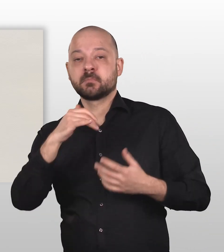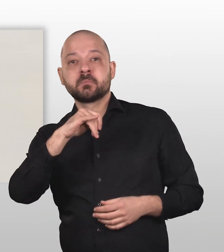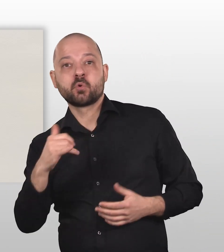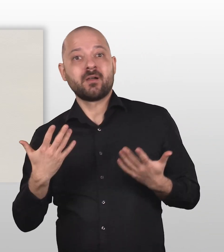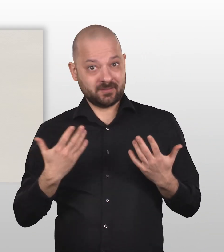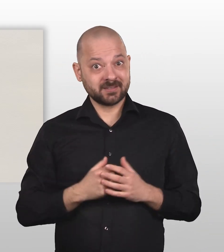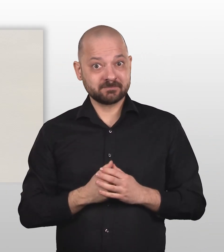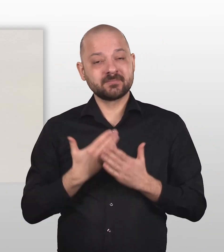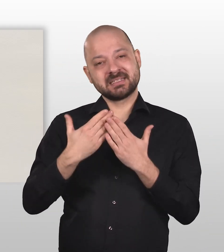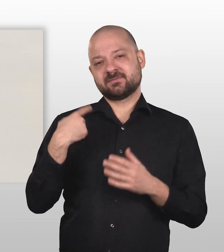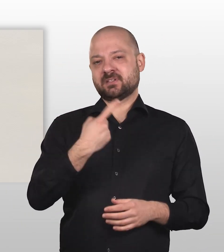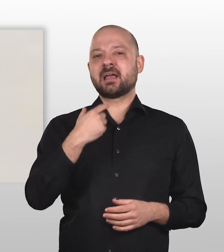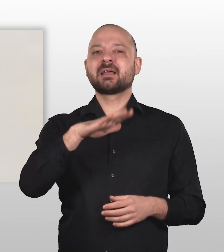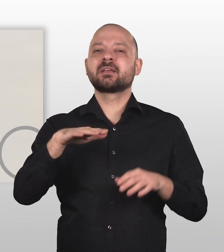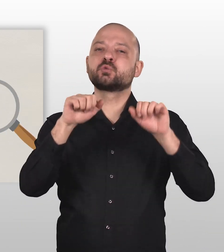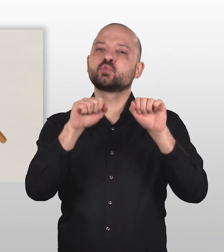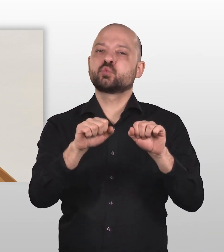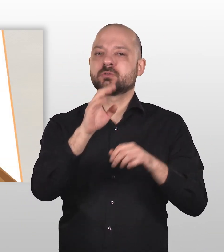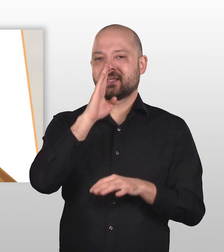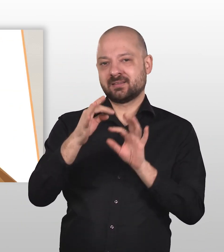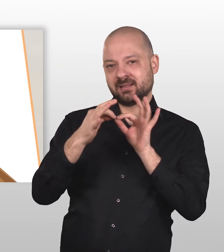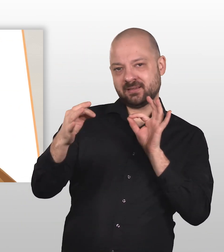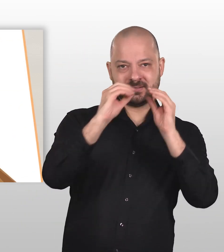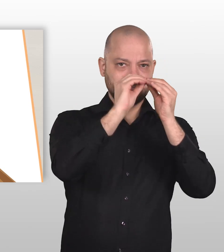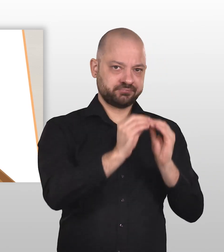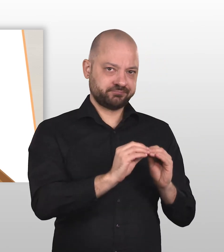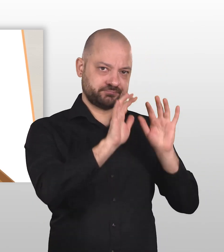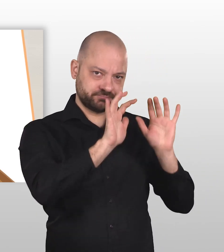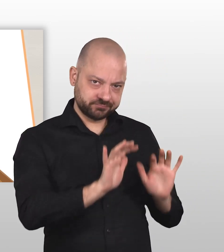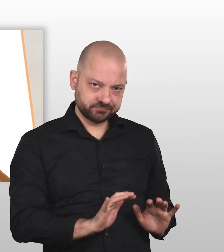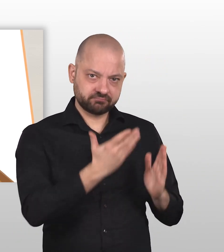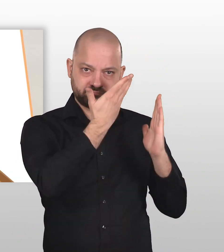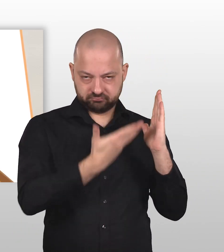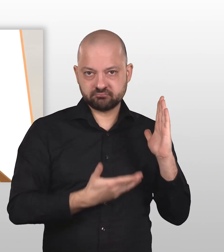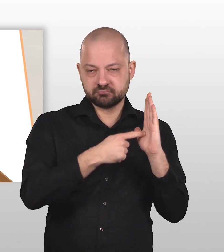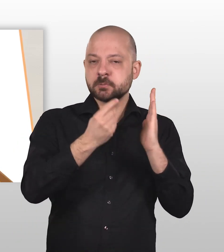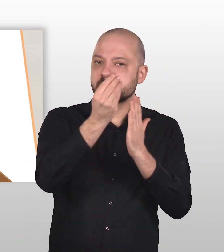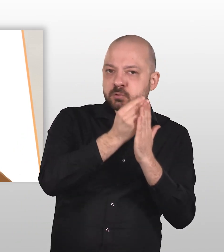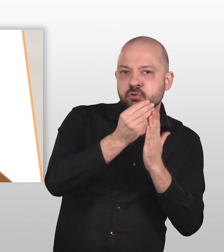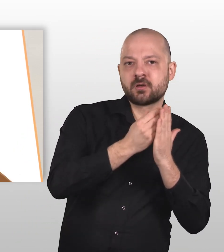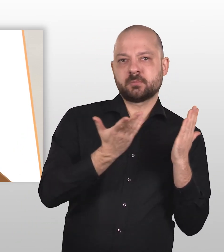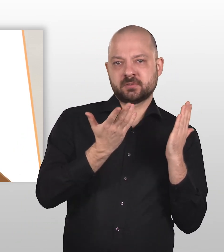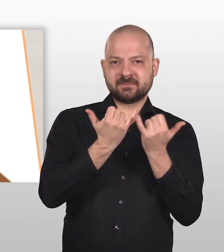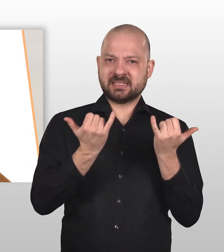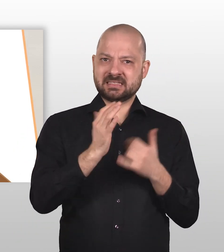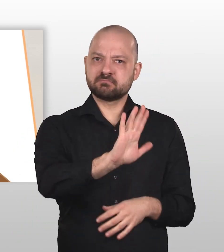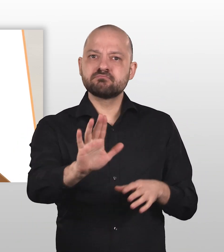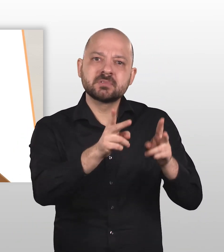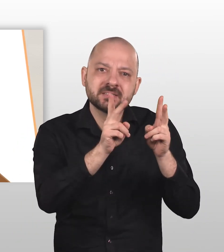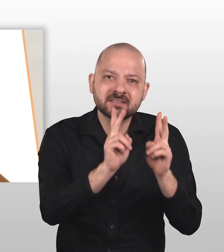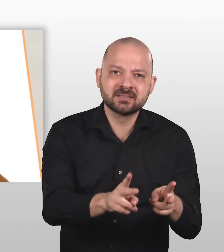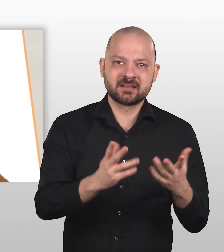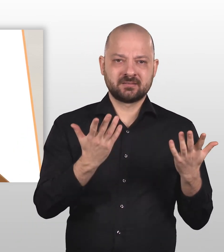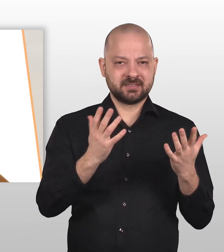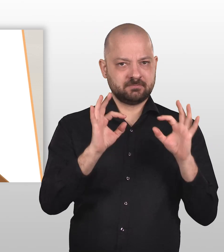Deshalb haben wir eine Kinderschutzrichtlinie erarbeitet. Darin wird beschrieben, wie die Rechte von Kindern und